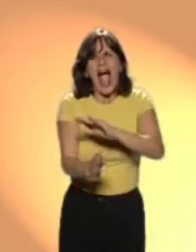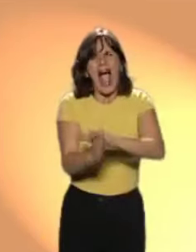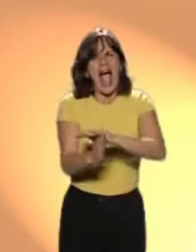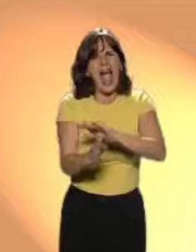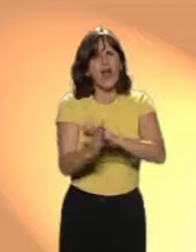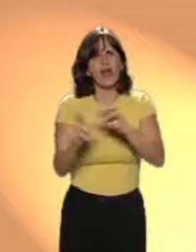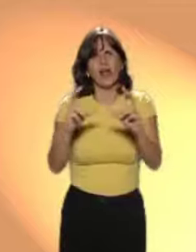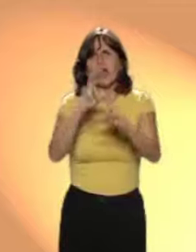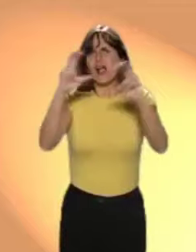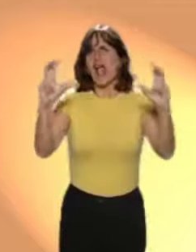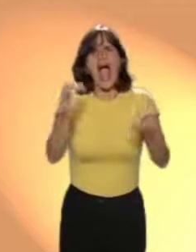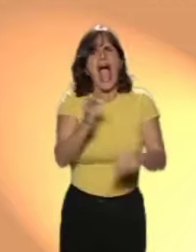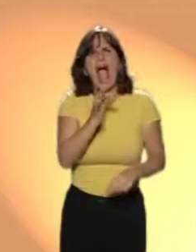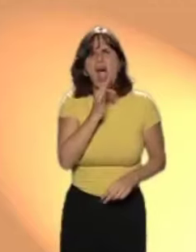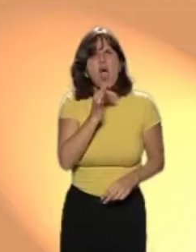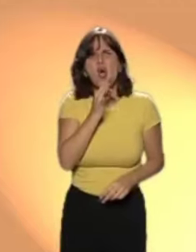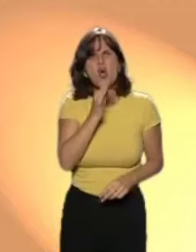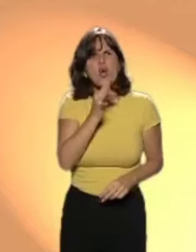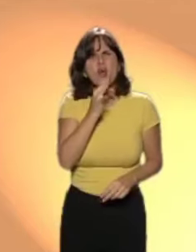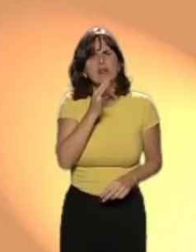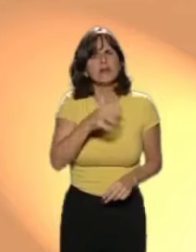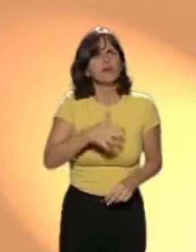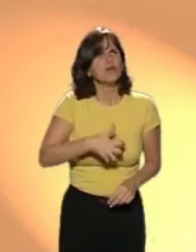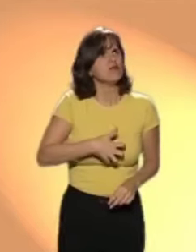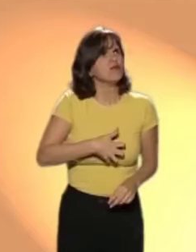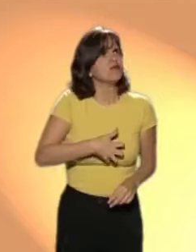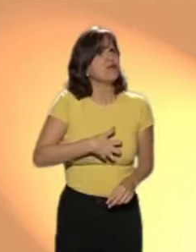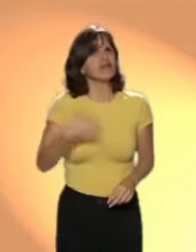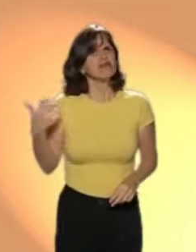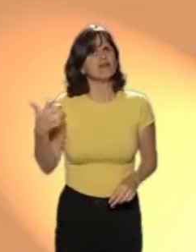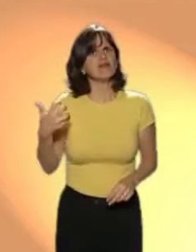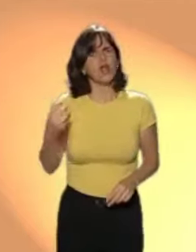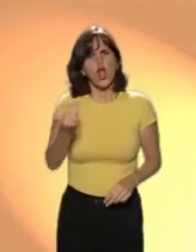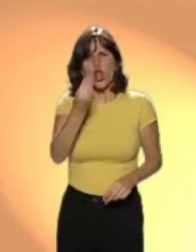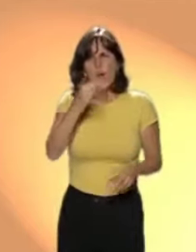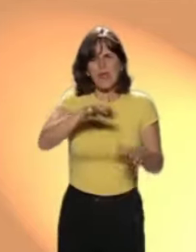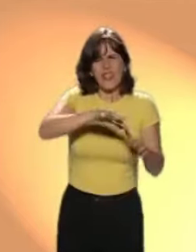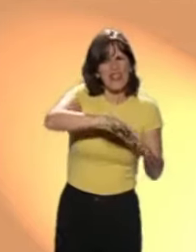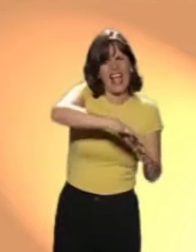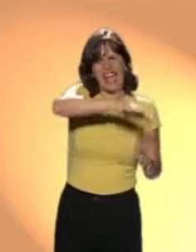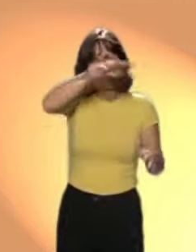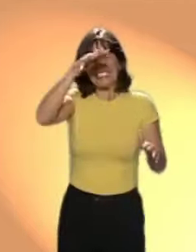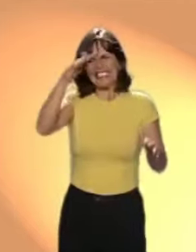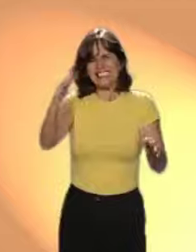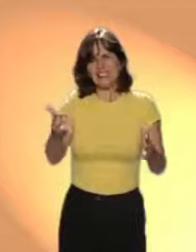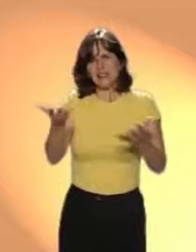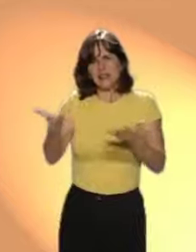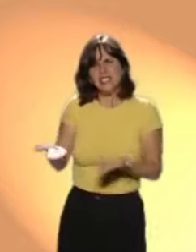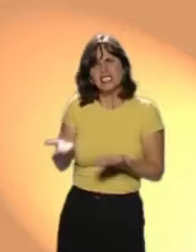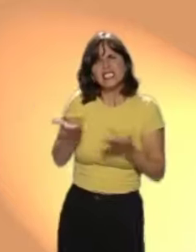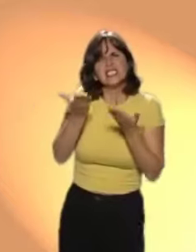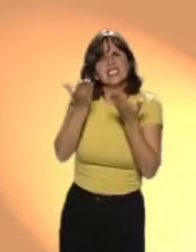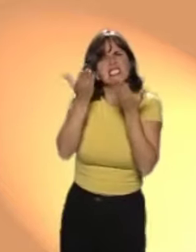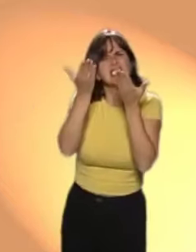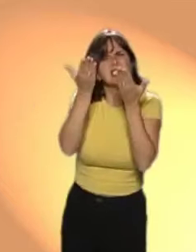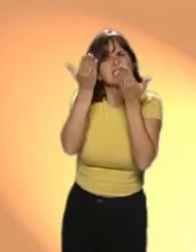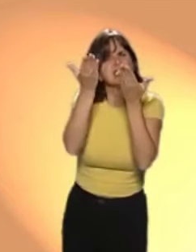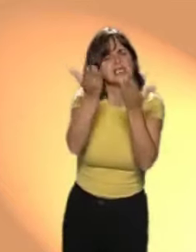y muy enfadada dijo Todavía está muy delgado, no ha engordado. ¡Qué rabia! Le voy a dar mucha más comida.